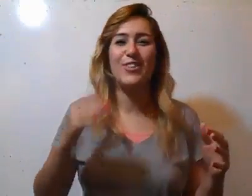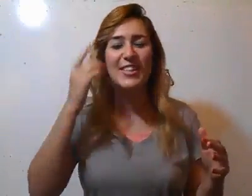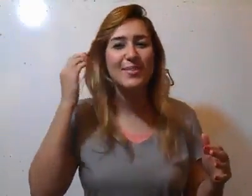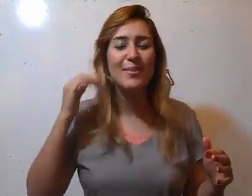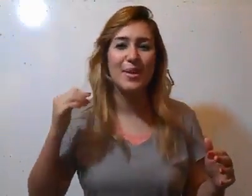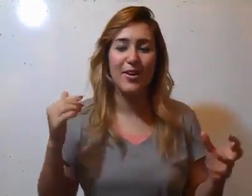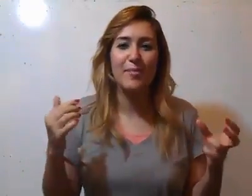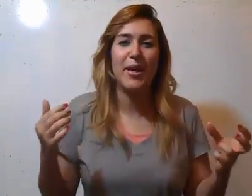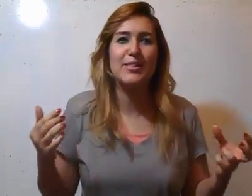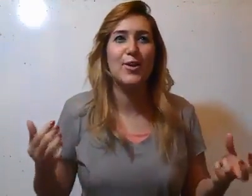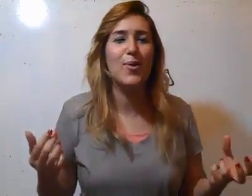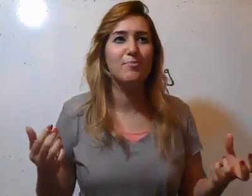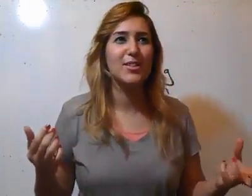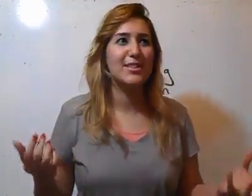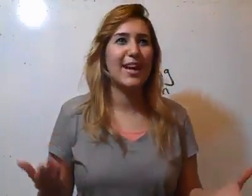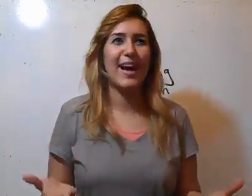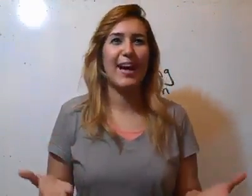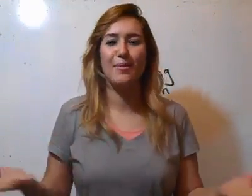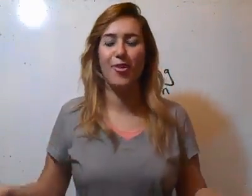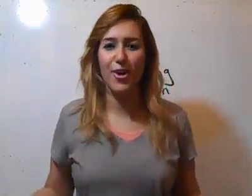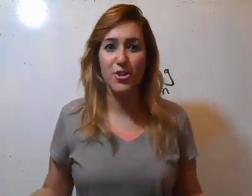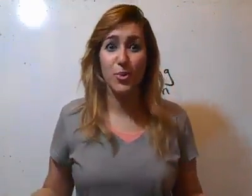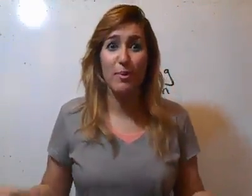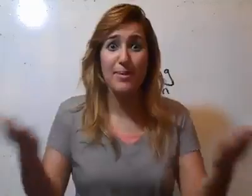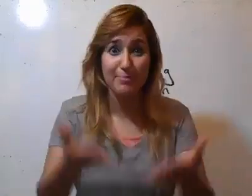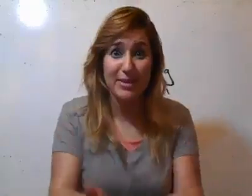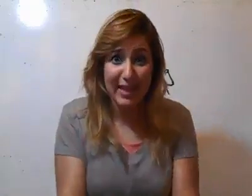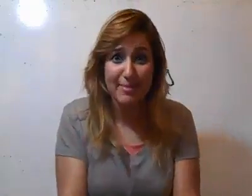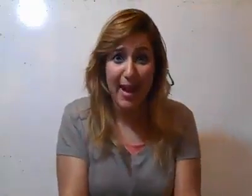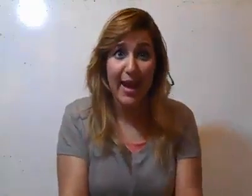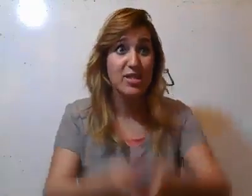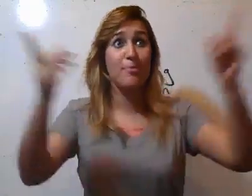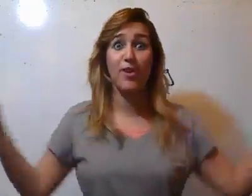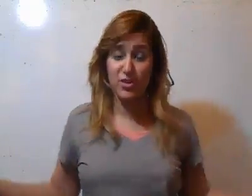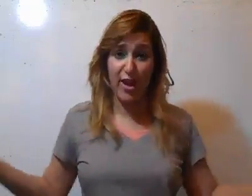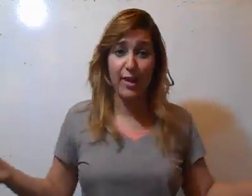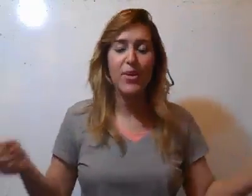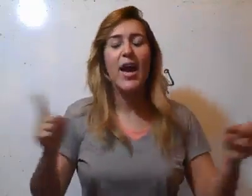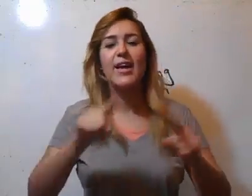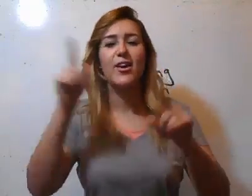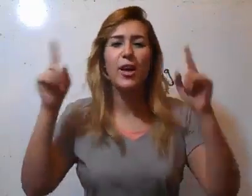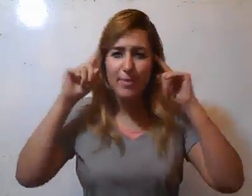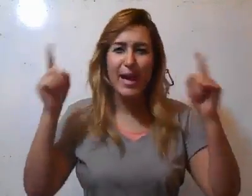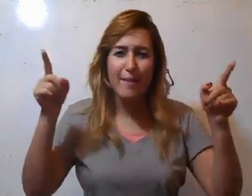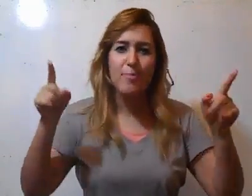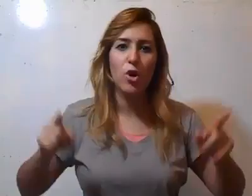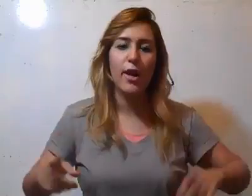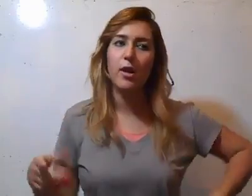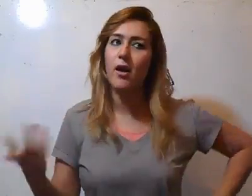فالستة الراجل بيحس اللي هو يعني لا قاعد ما بفكرش. وكمان بتتخدم معي. عشان ما بفكرش في حاجة. هي اللي اضرب بترع حبابي يقولها ايه? اه?